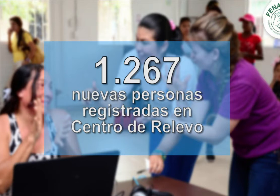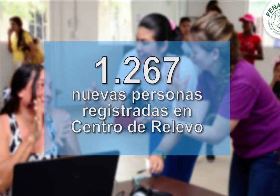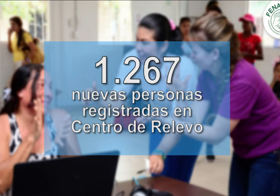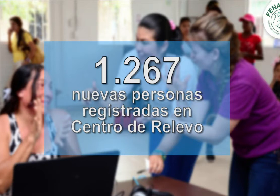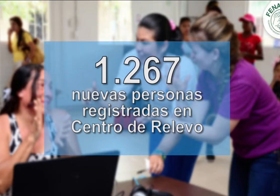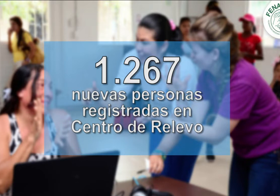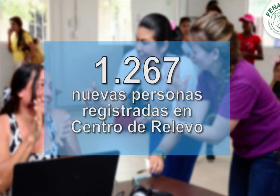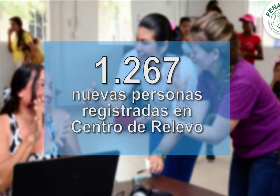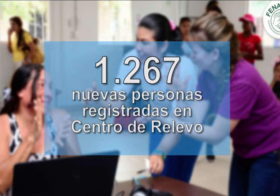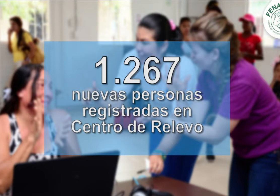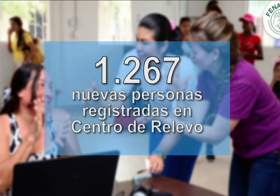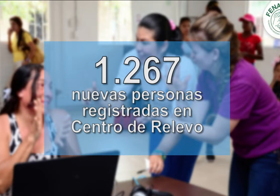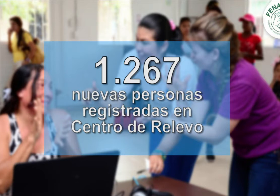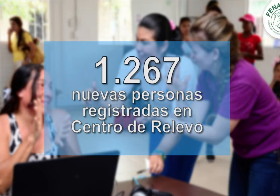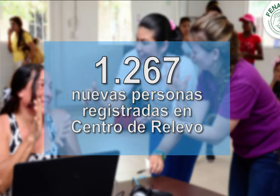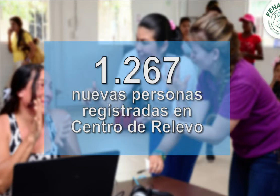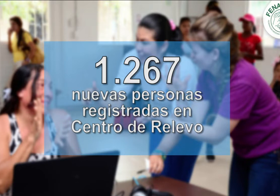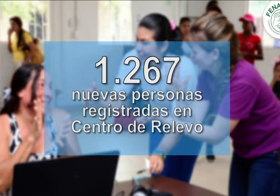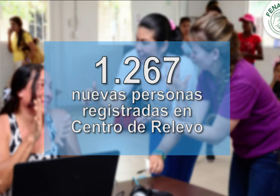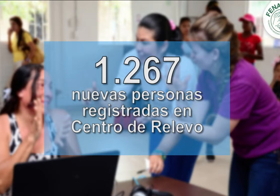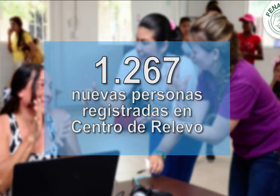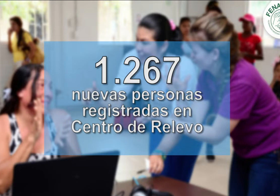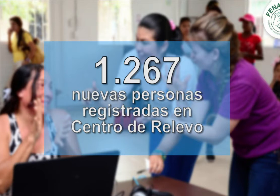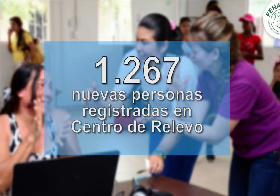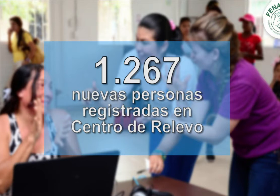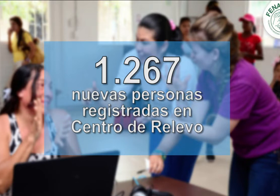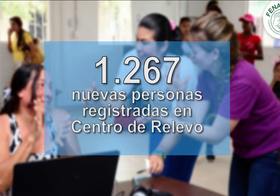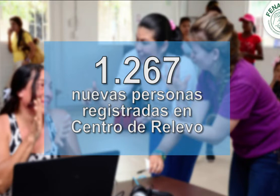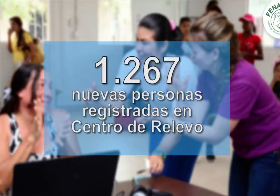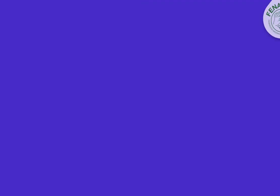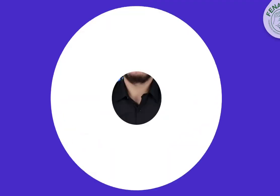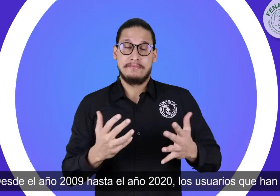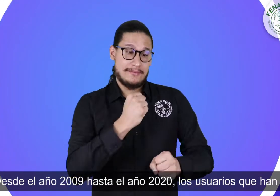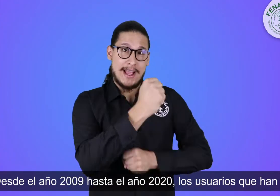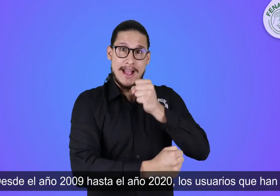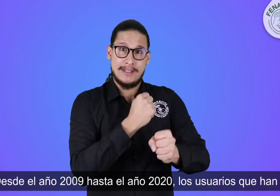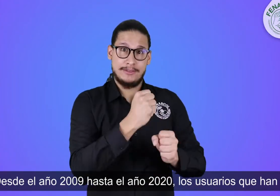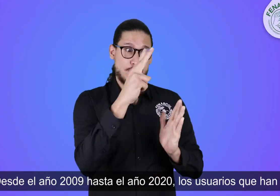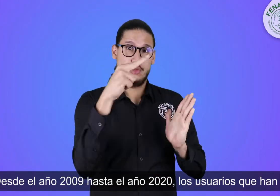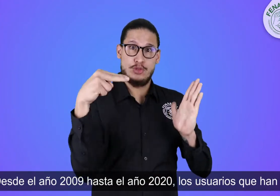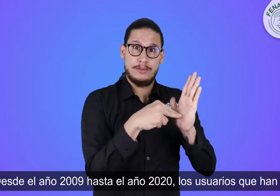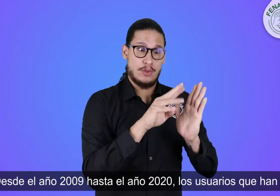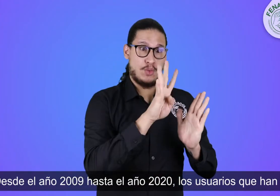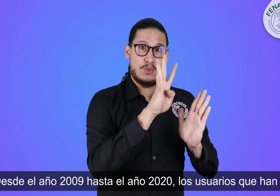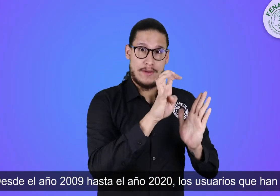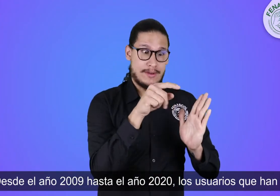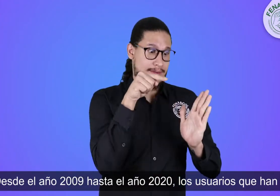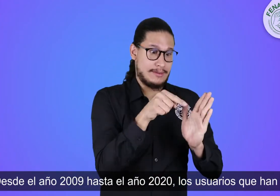1.267 nuevas personas registradas en Centro de Relevo. Desde el año 2019